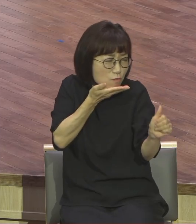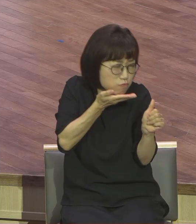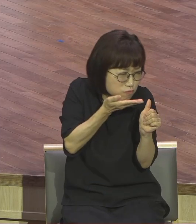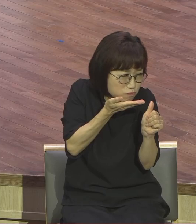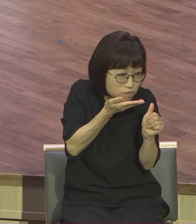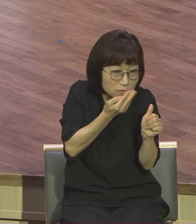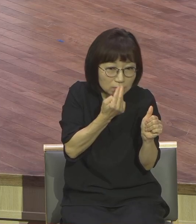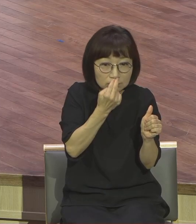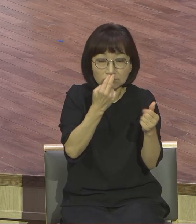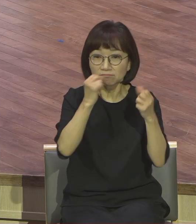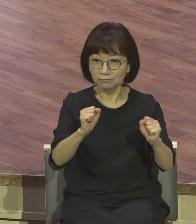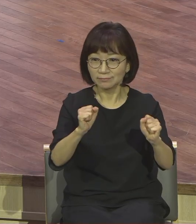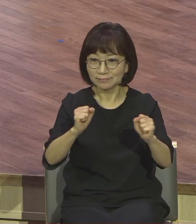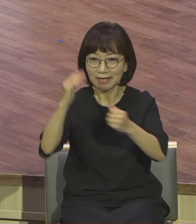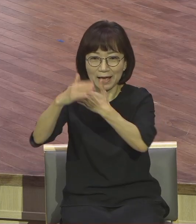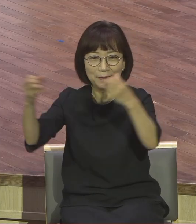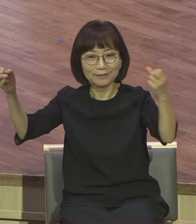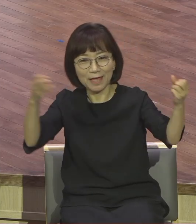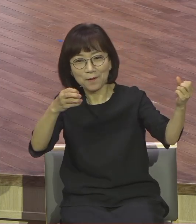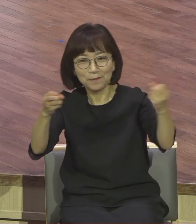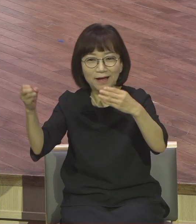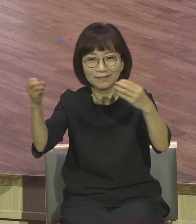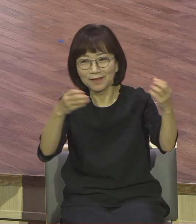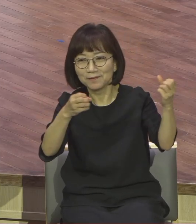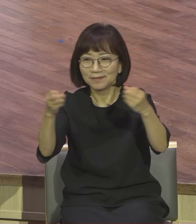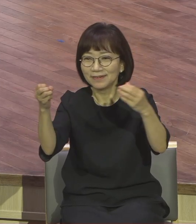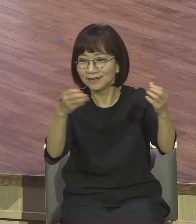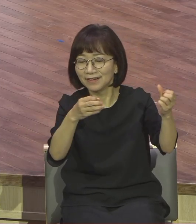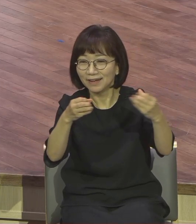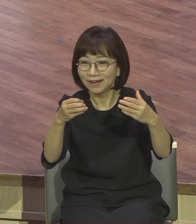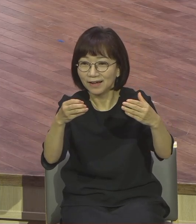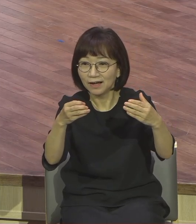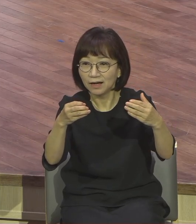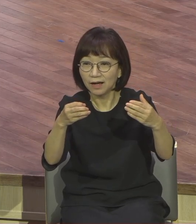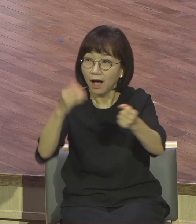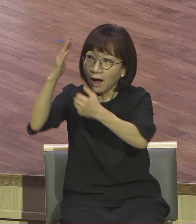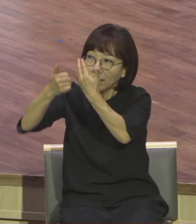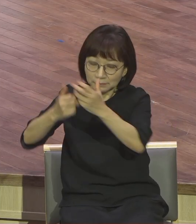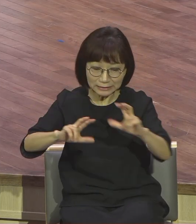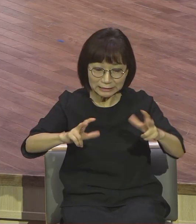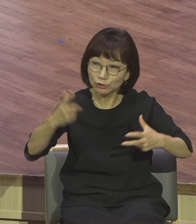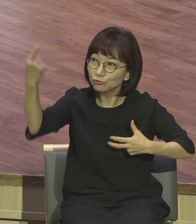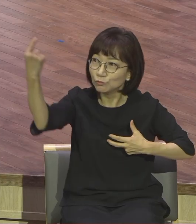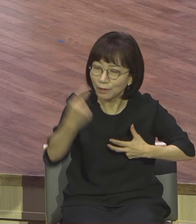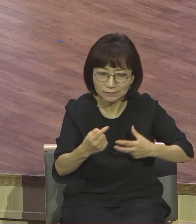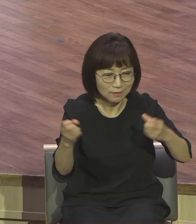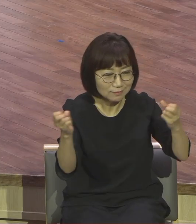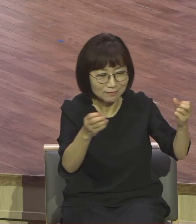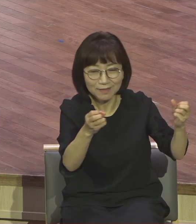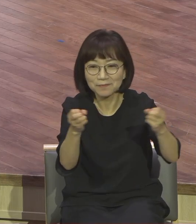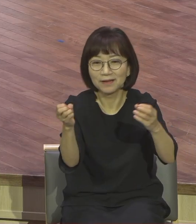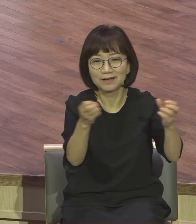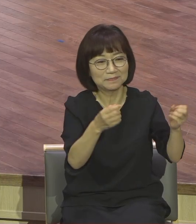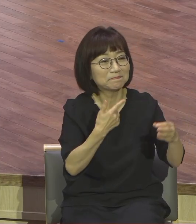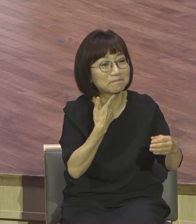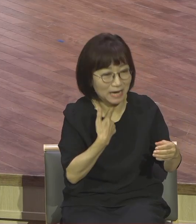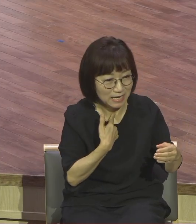말이에요 지구에 와서 하나님 인류를 고난해서 하나님을 배신하니까 이